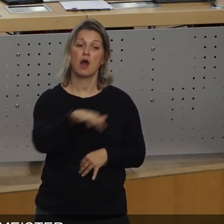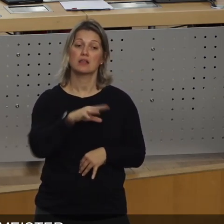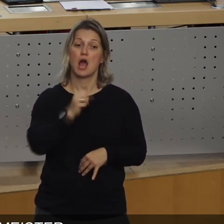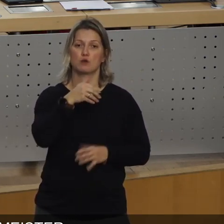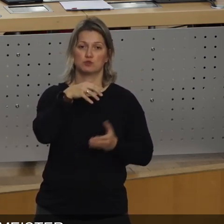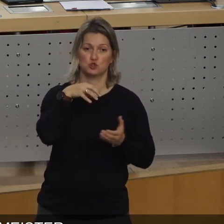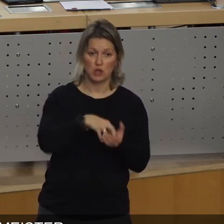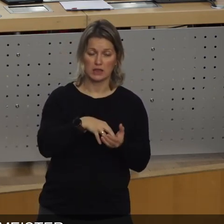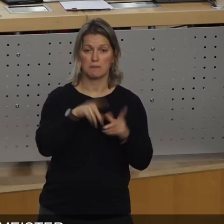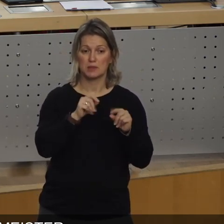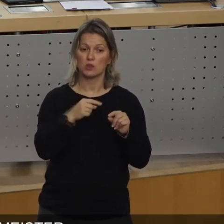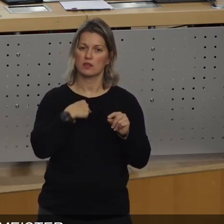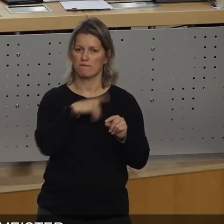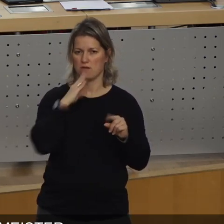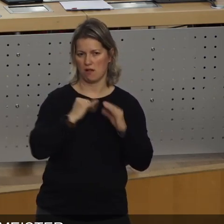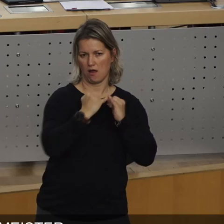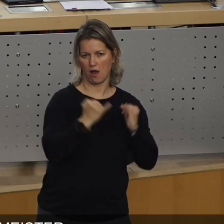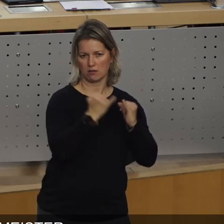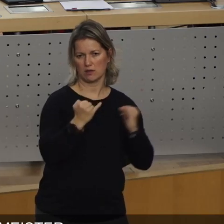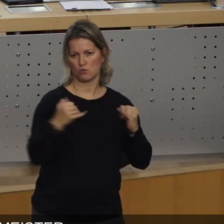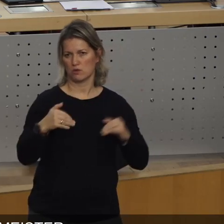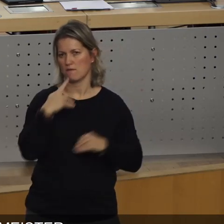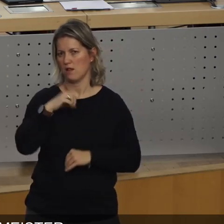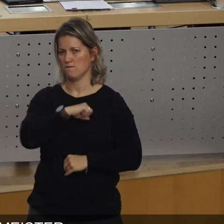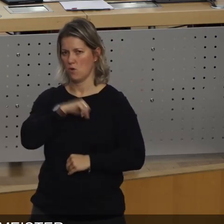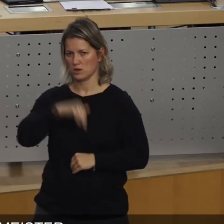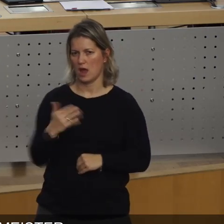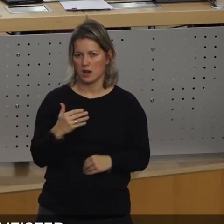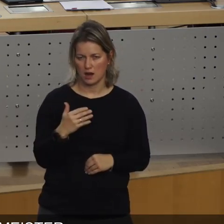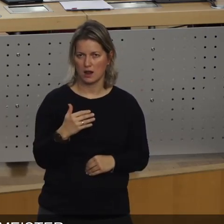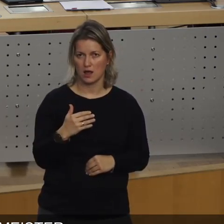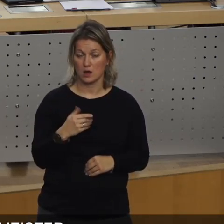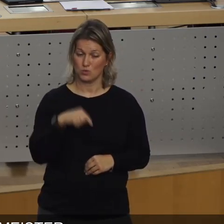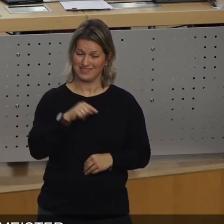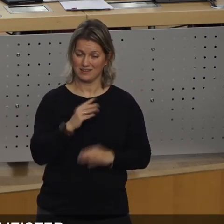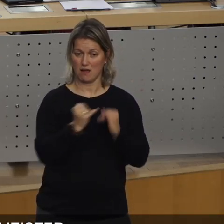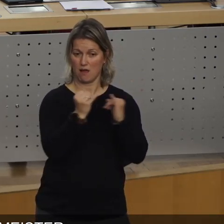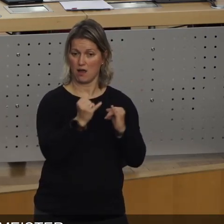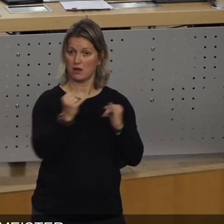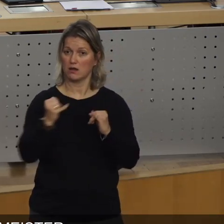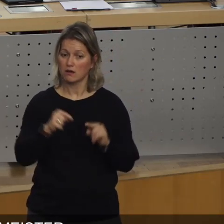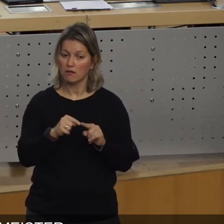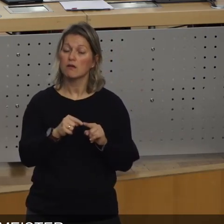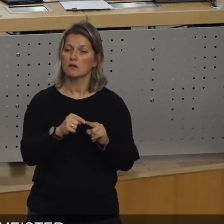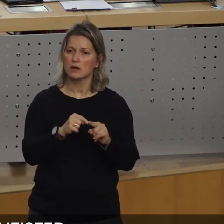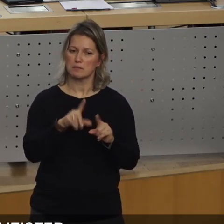in unserer Stadt haben. Und die Einrichtungen jetzt nie mit voller Kraft unsere Bewerbung